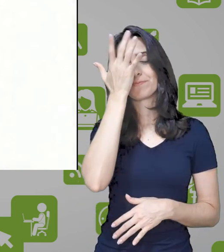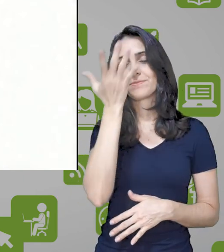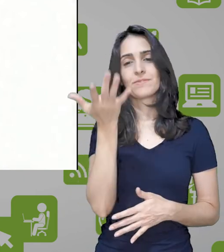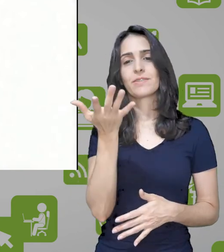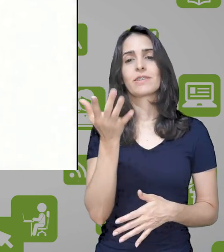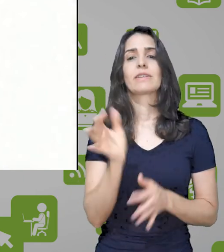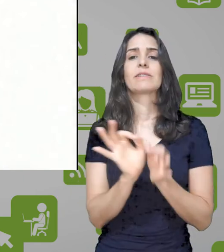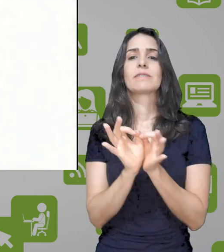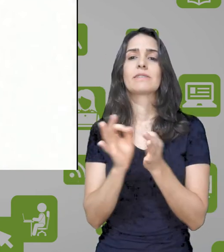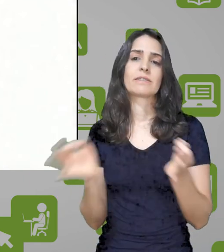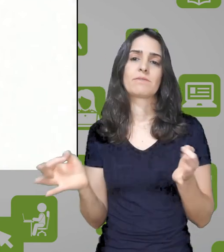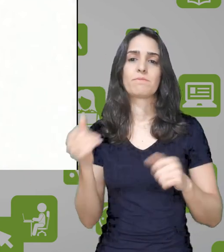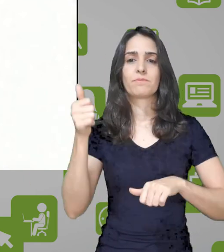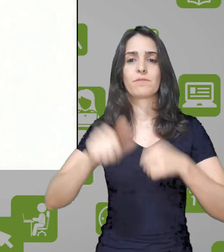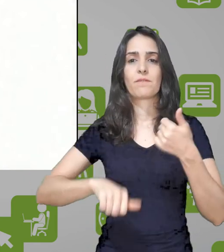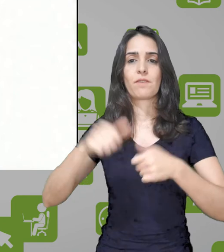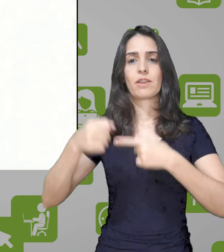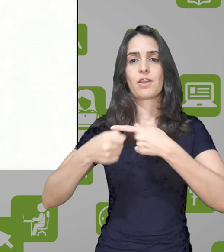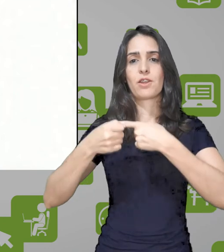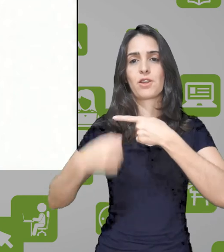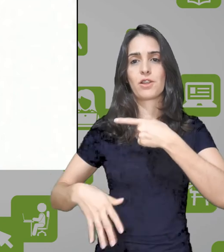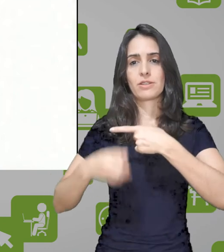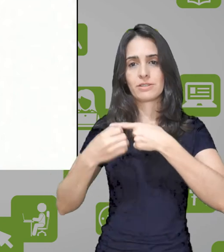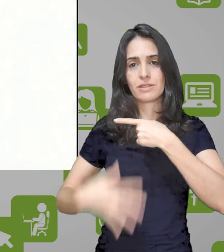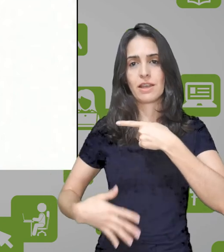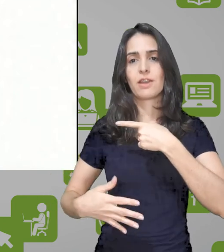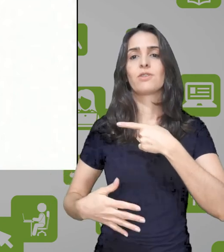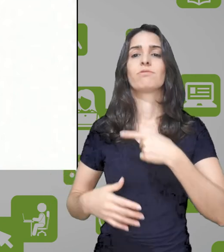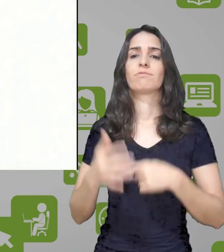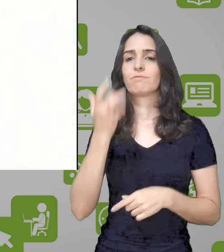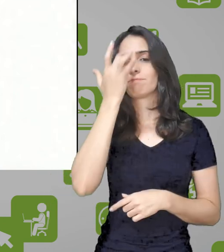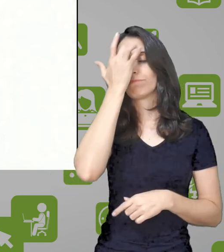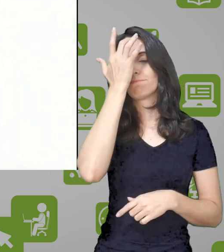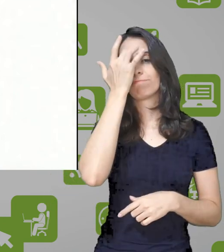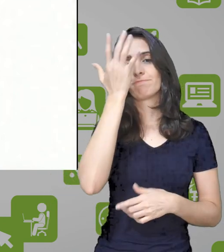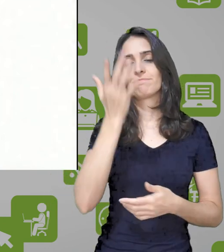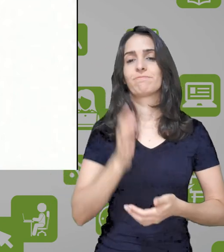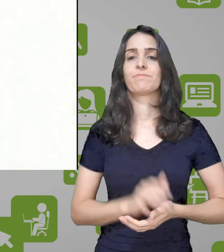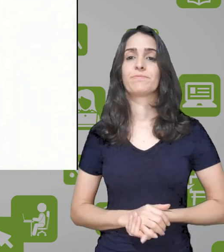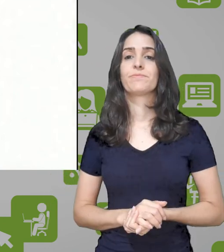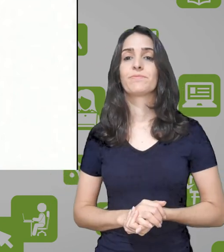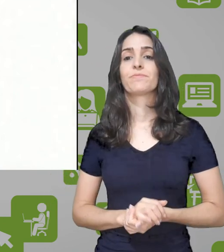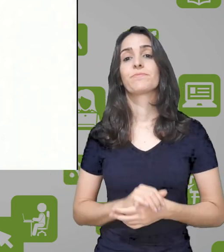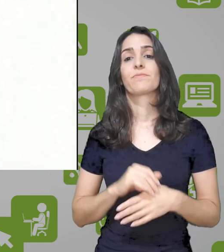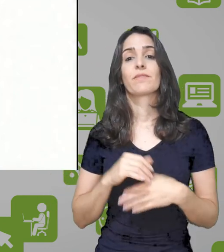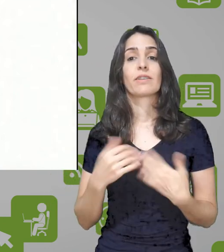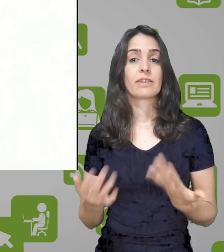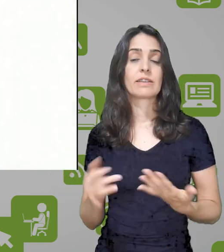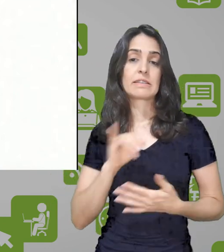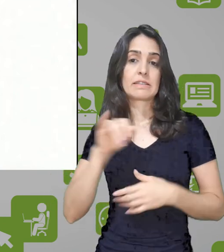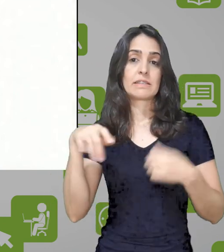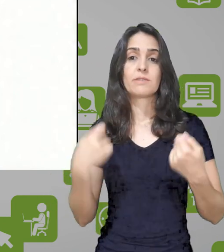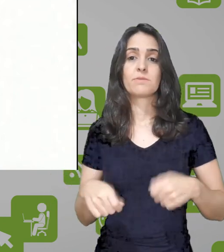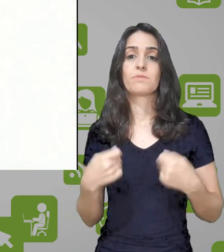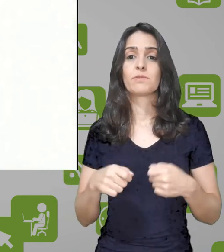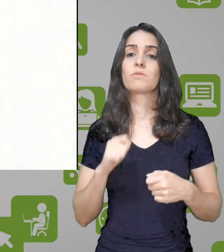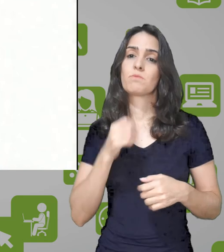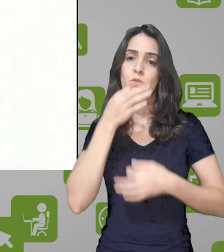avaliação diretamente no glossário. e, se for necessário, fazer um comentário ou por